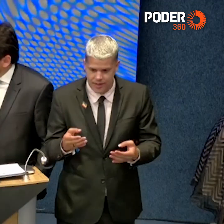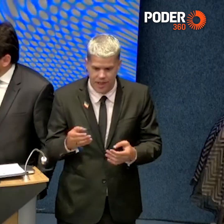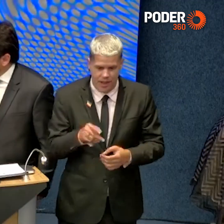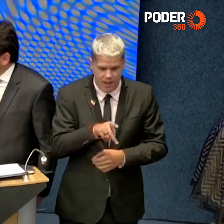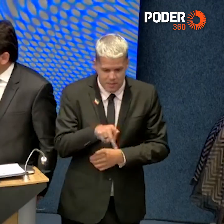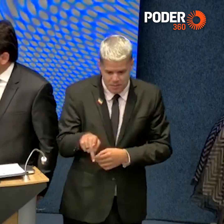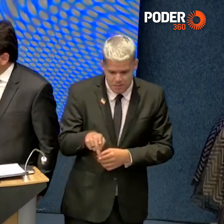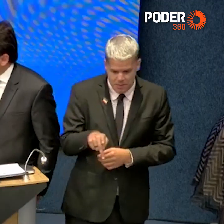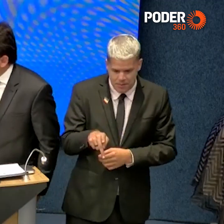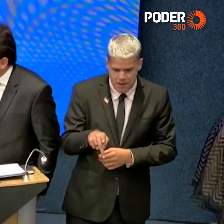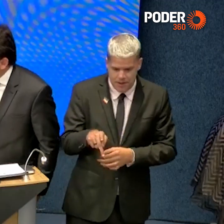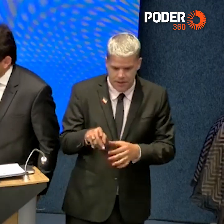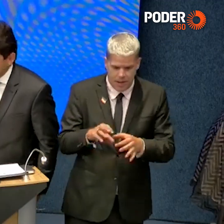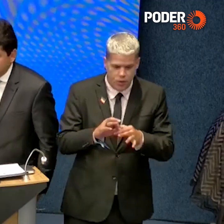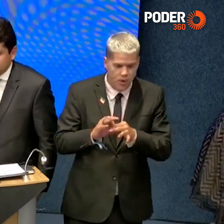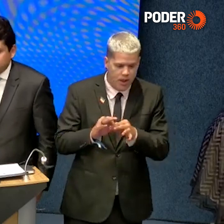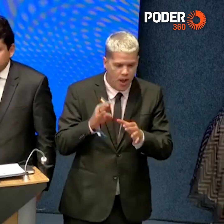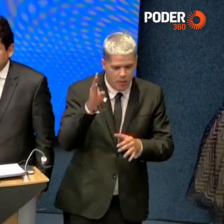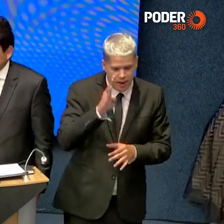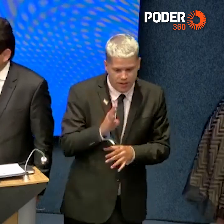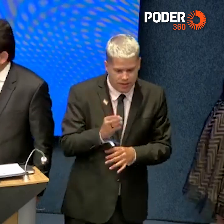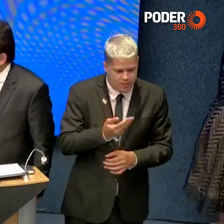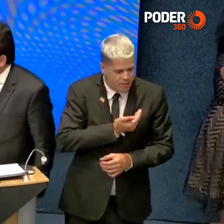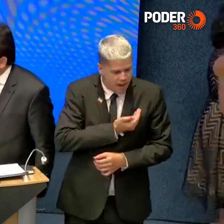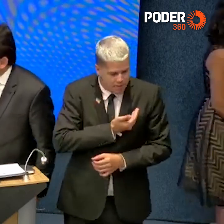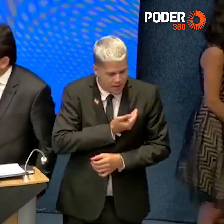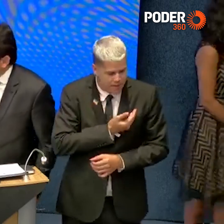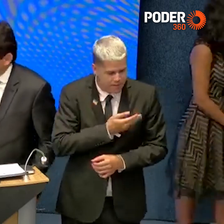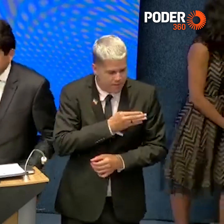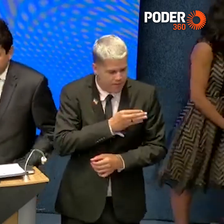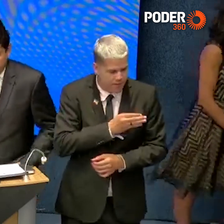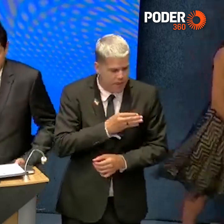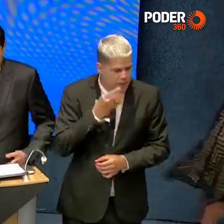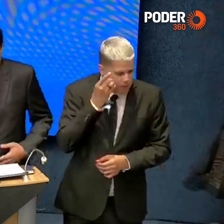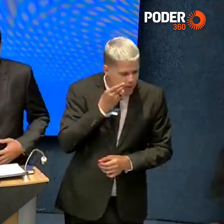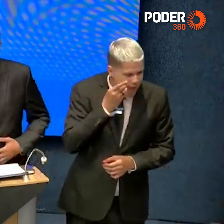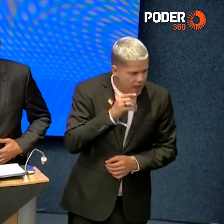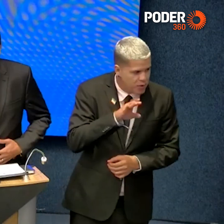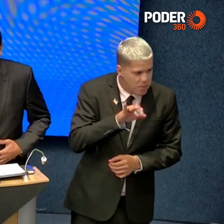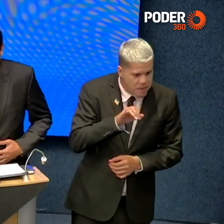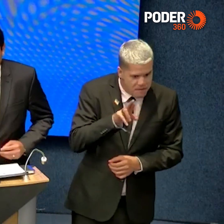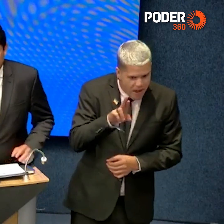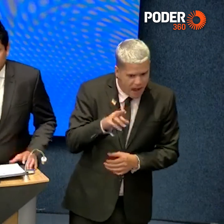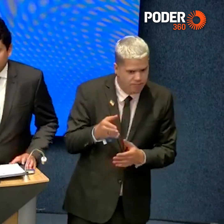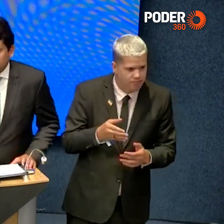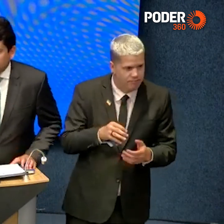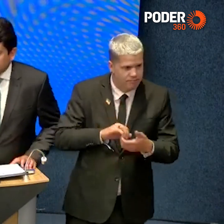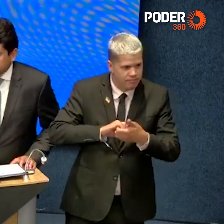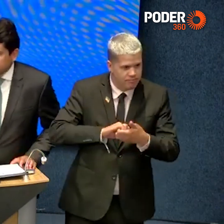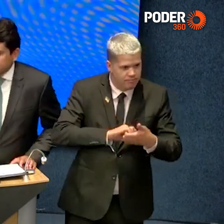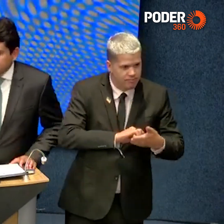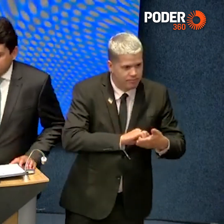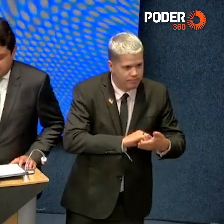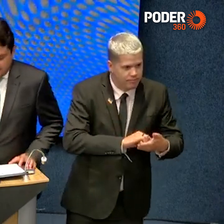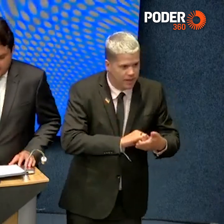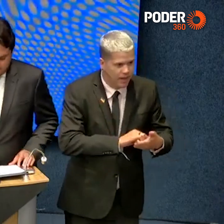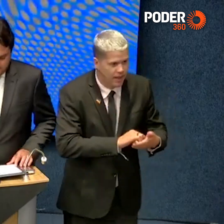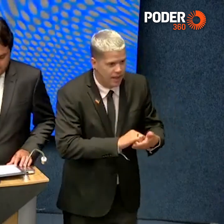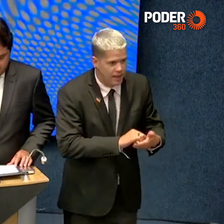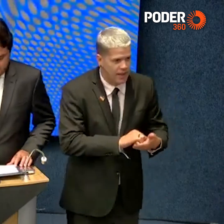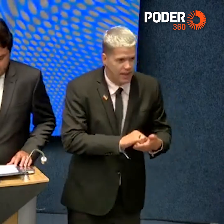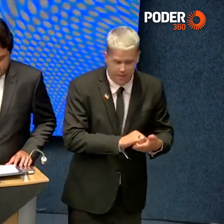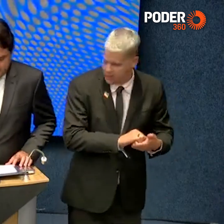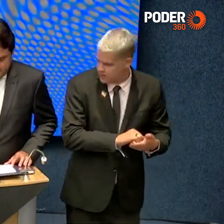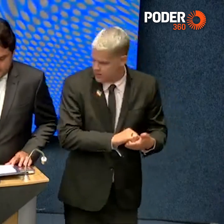presidente da União Brasil, presidente e colega deputado Luciano Bivar, cumprimentar a todos presentes,